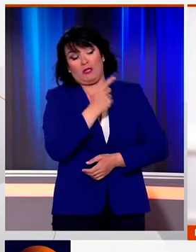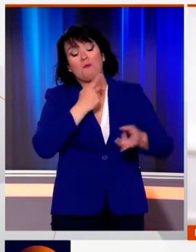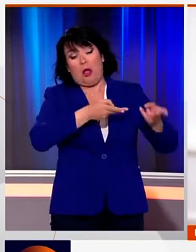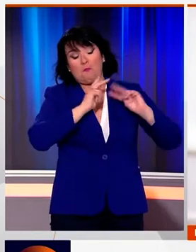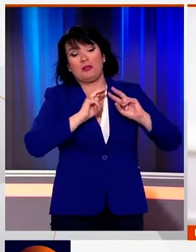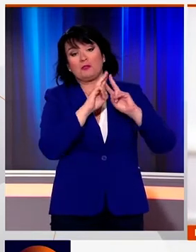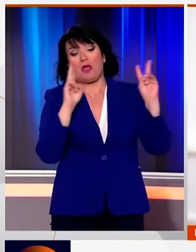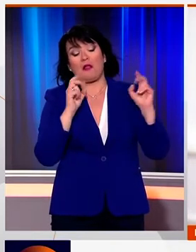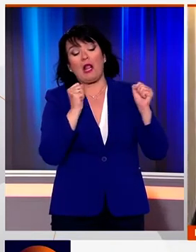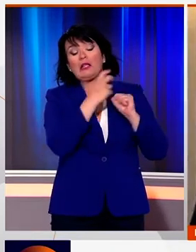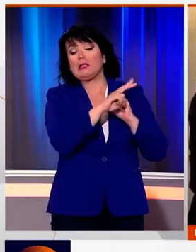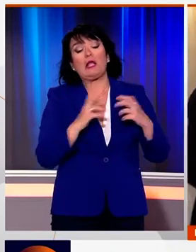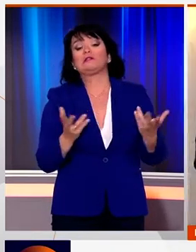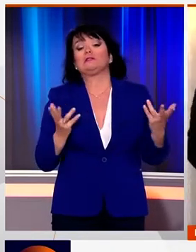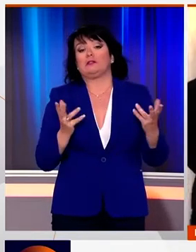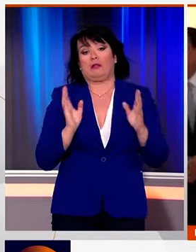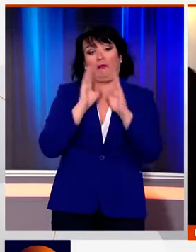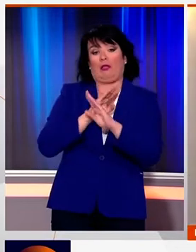απαντήσεις για την κατάστασή της.